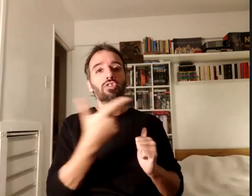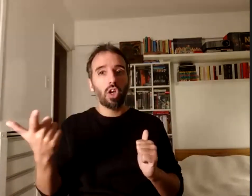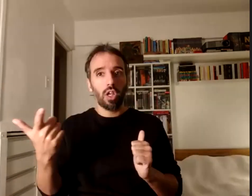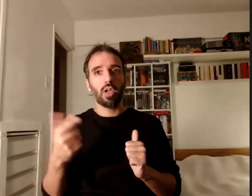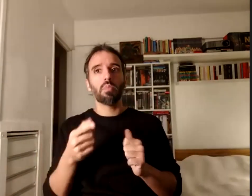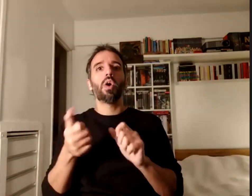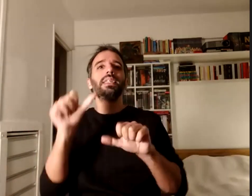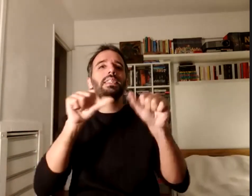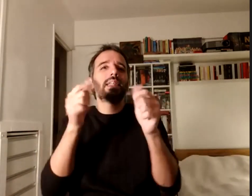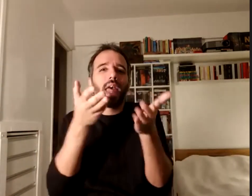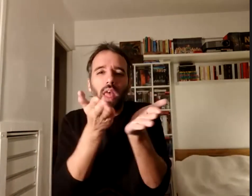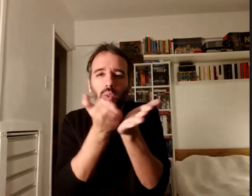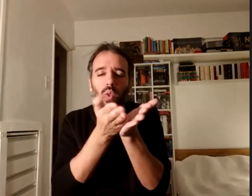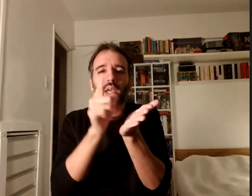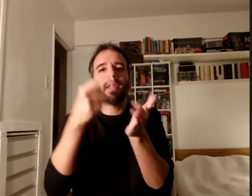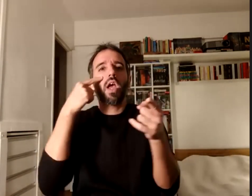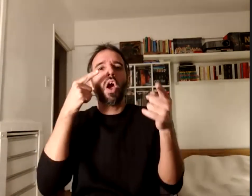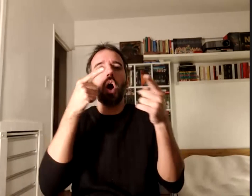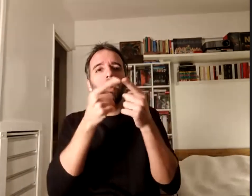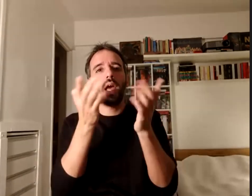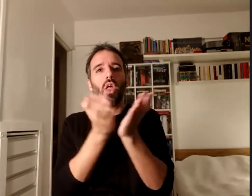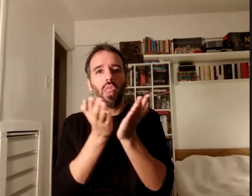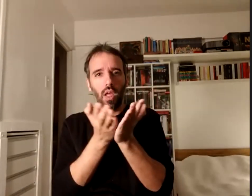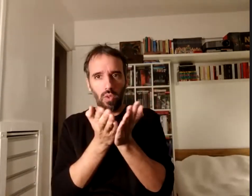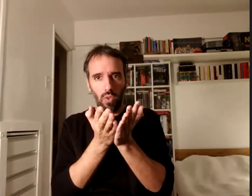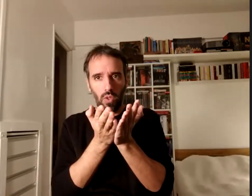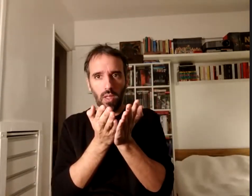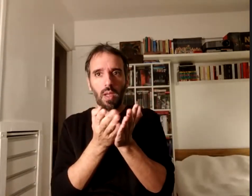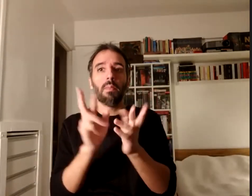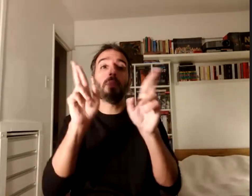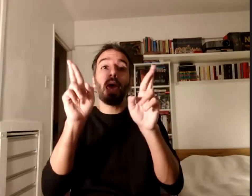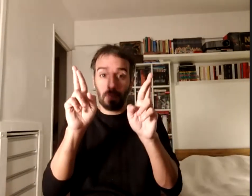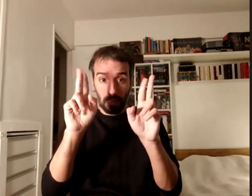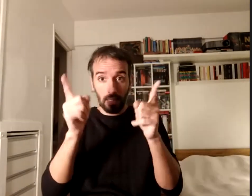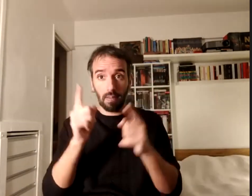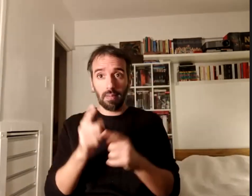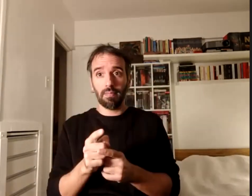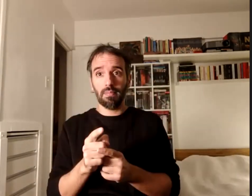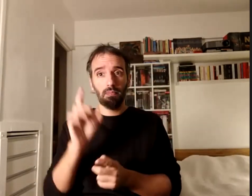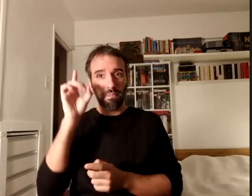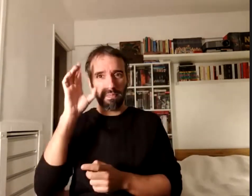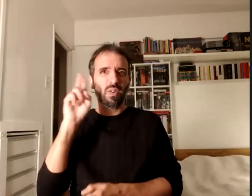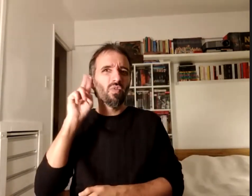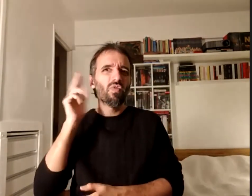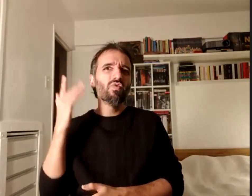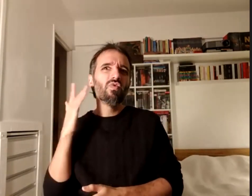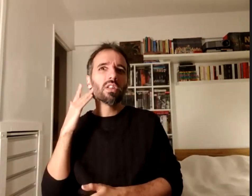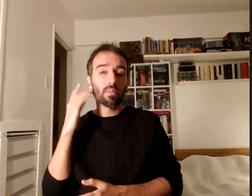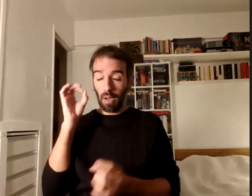vez ese objeto de estudio me permite ay perdón estoy escuchando voces entonces me distrae me distrae un poco